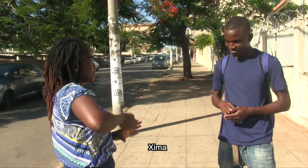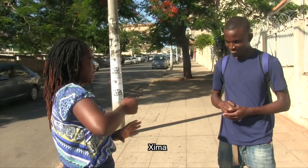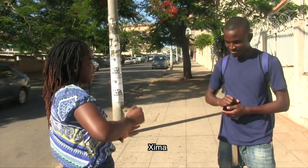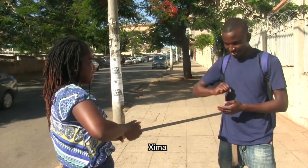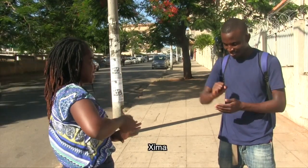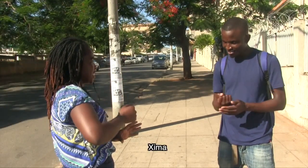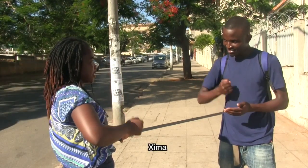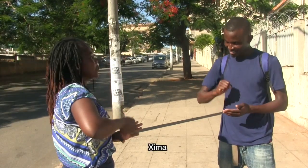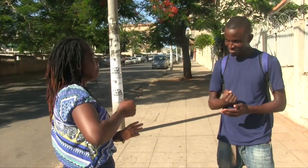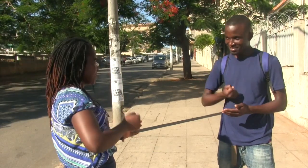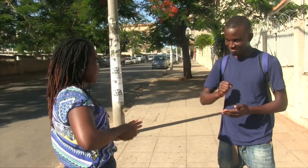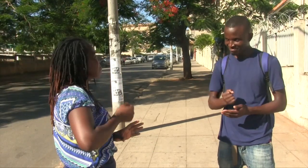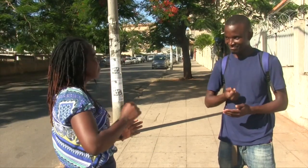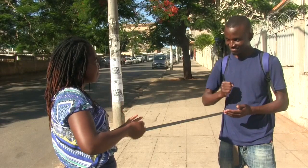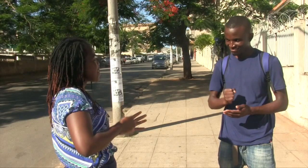Chima.